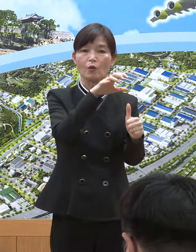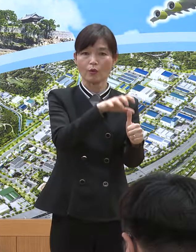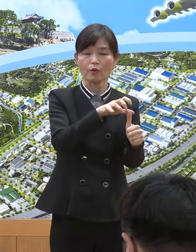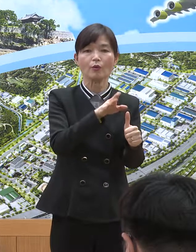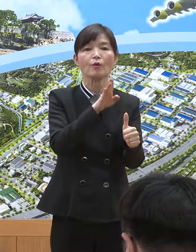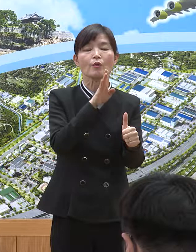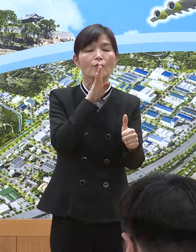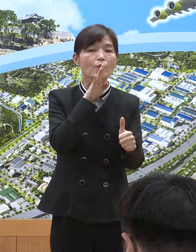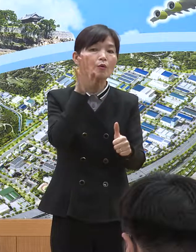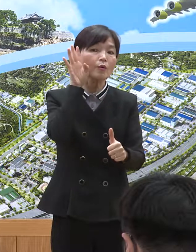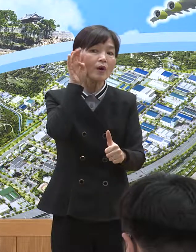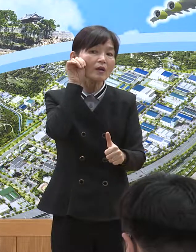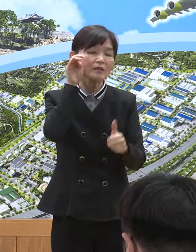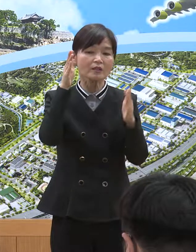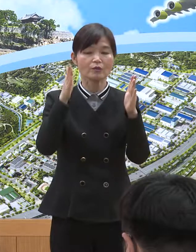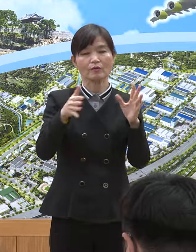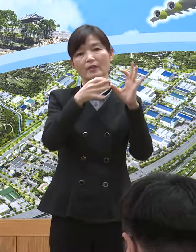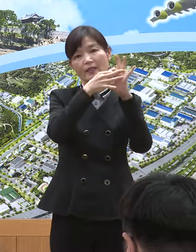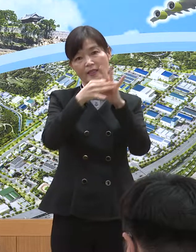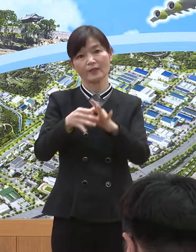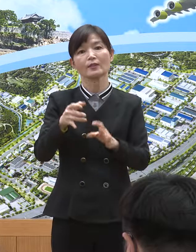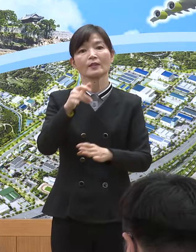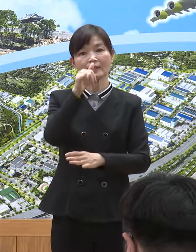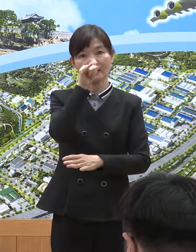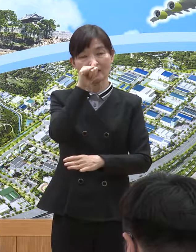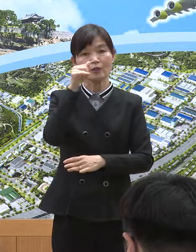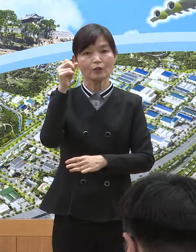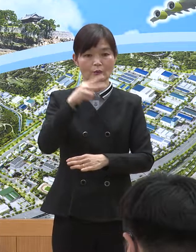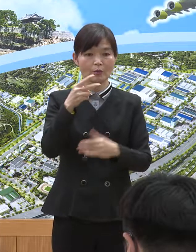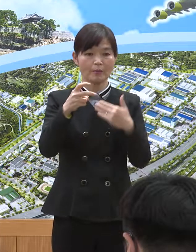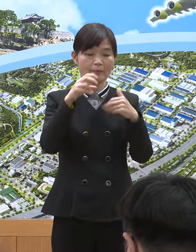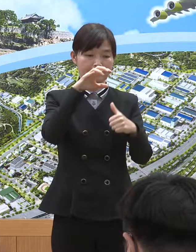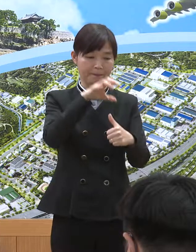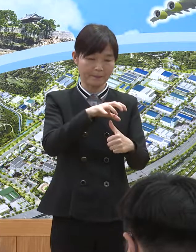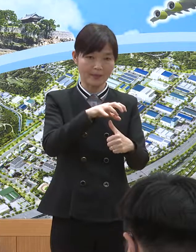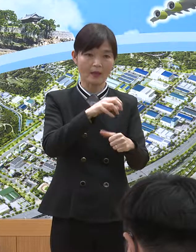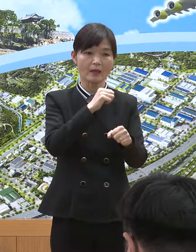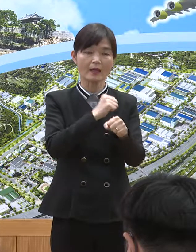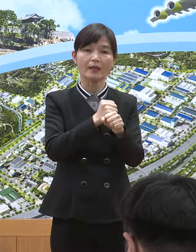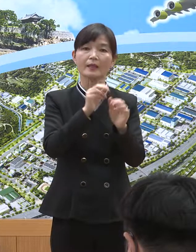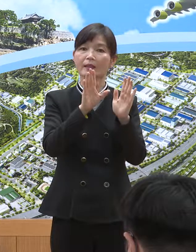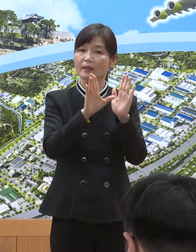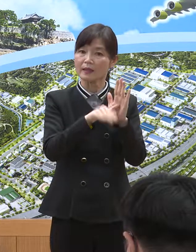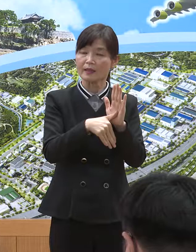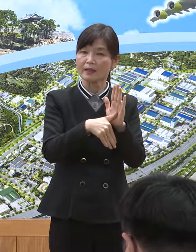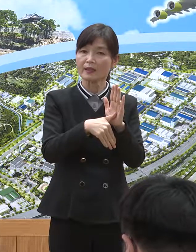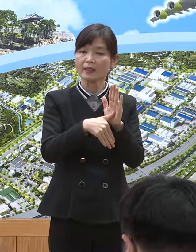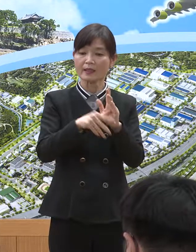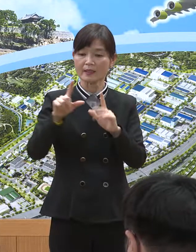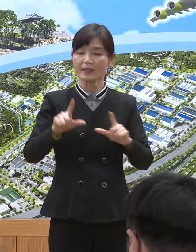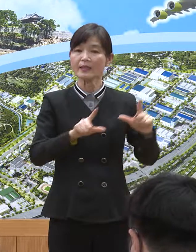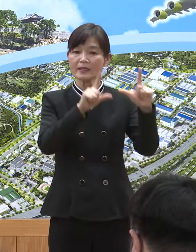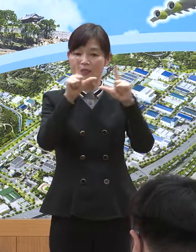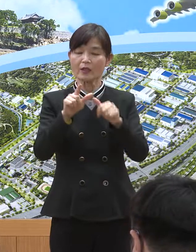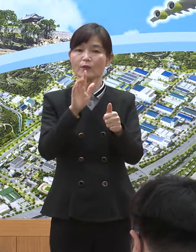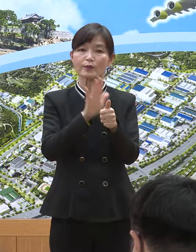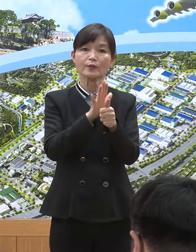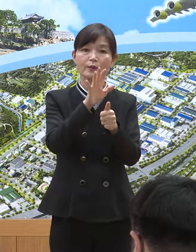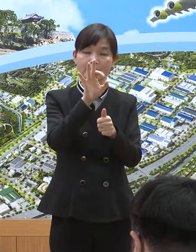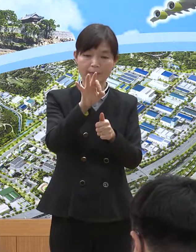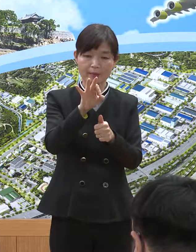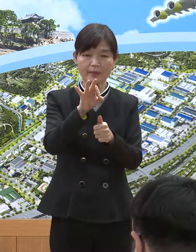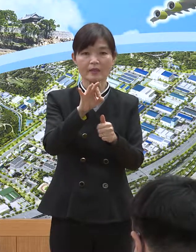당분간 유지됩니다. 또한 격리 의무가 유지되는 동안에는 생활지원비 및